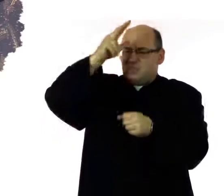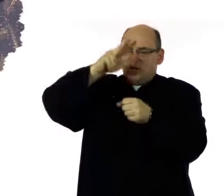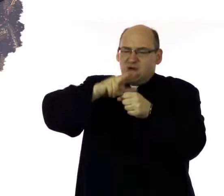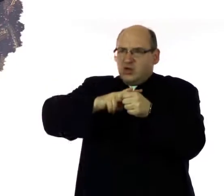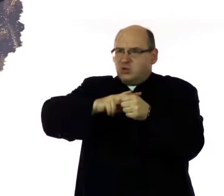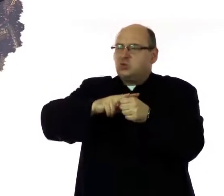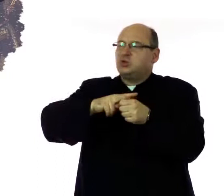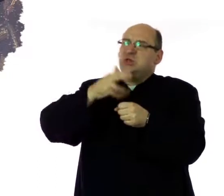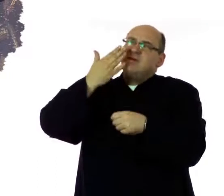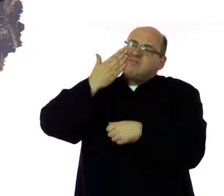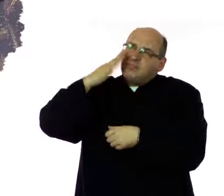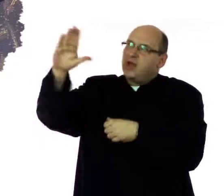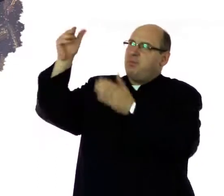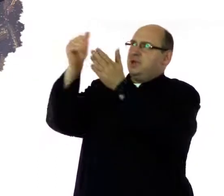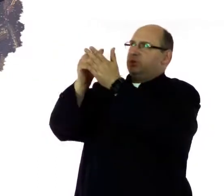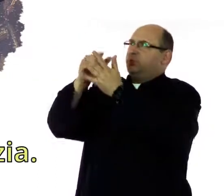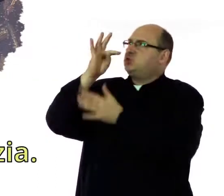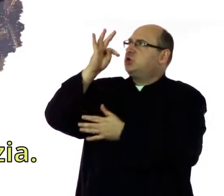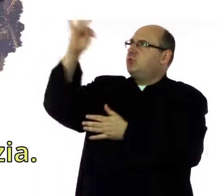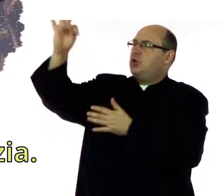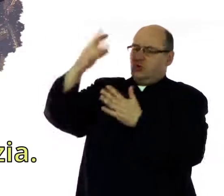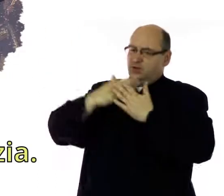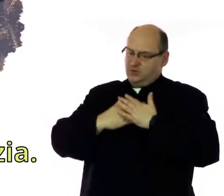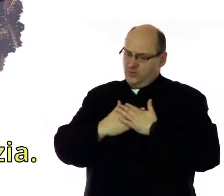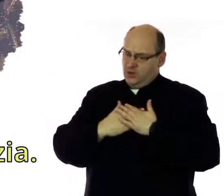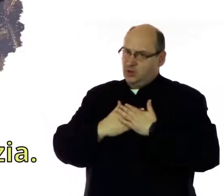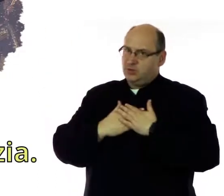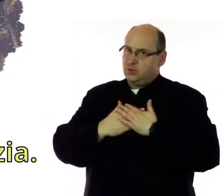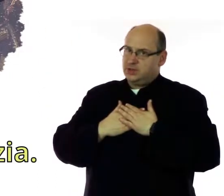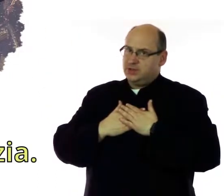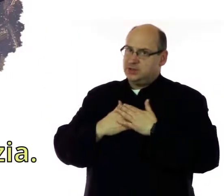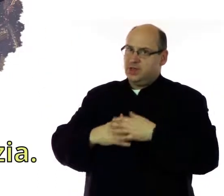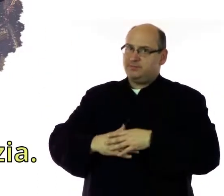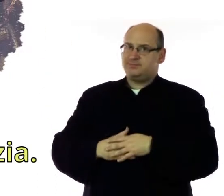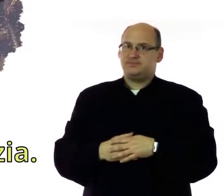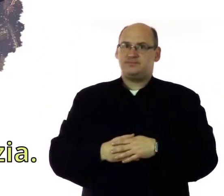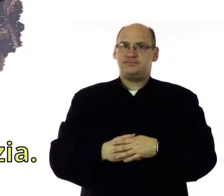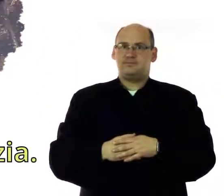tym, którzy najbardziej potrzebują Twojego miłosierdzia. Dzięki za oglądanie!